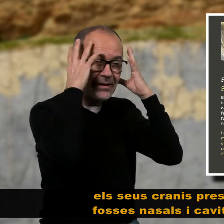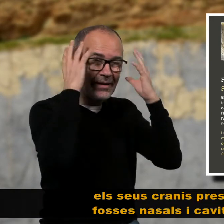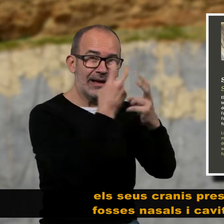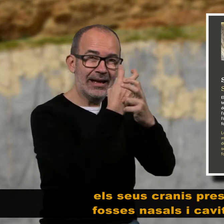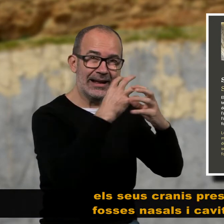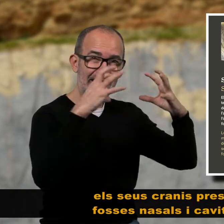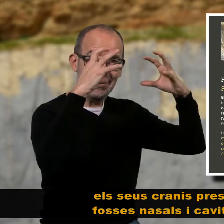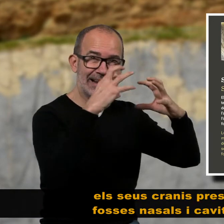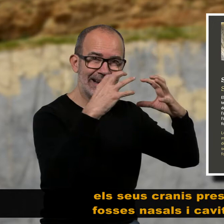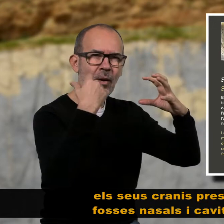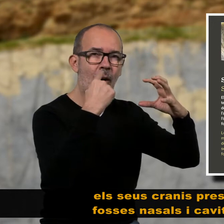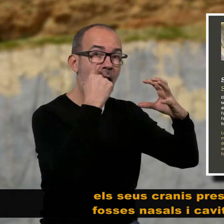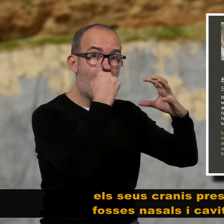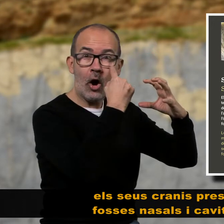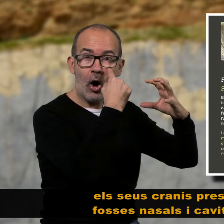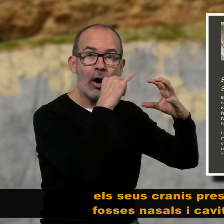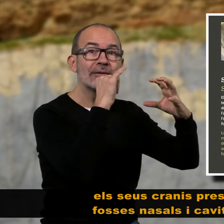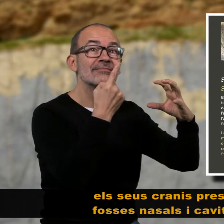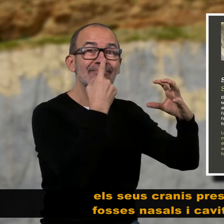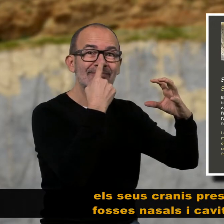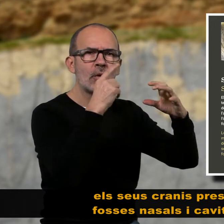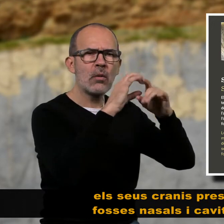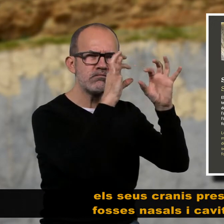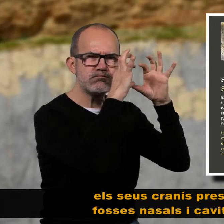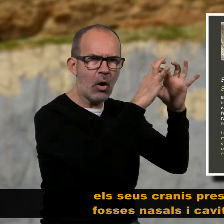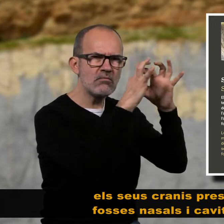cranis presenten grans fosses nasals i cavitats oculars.